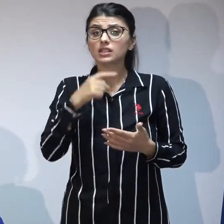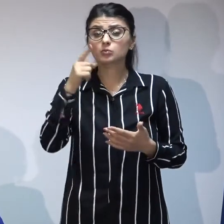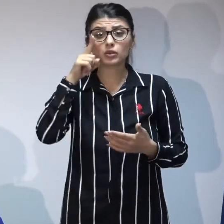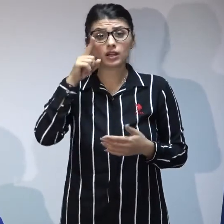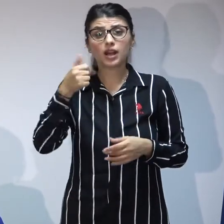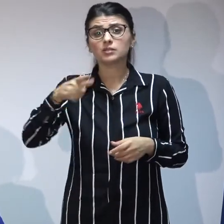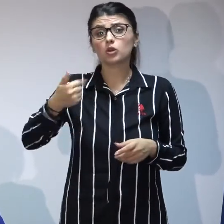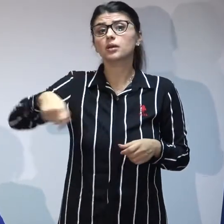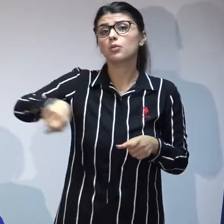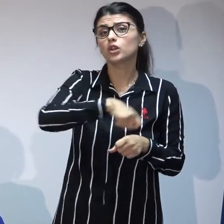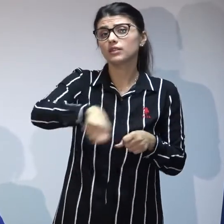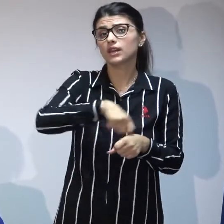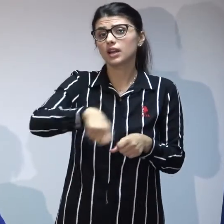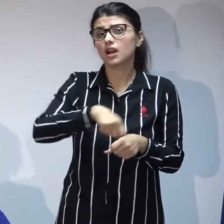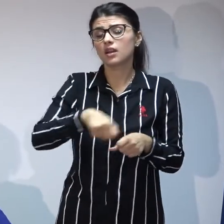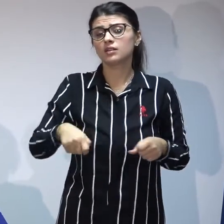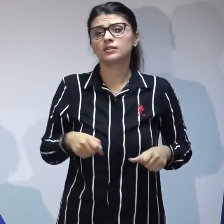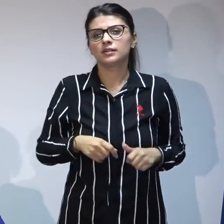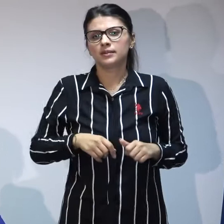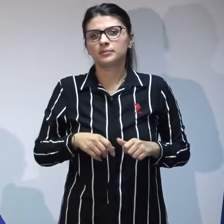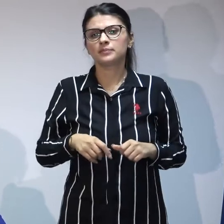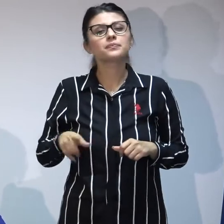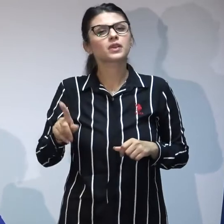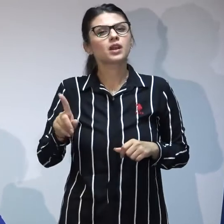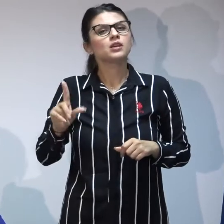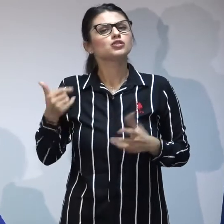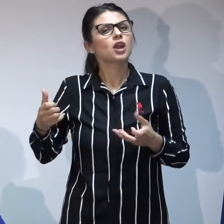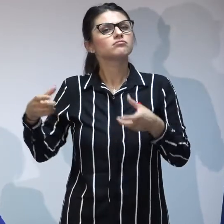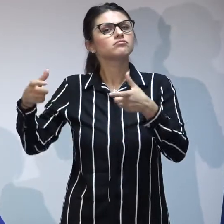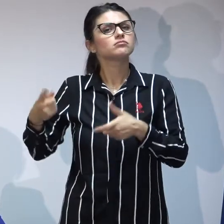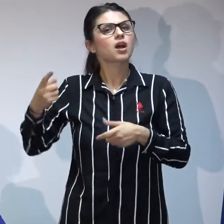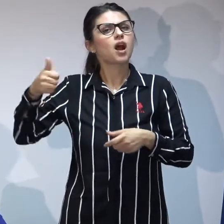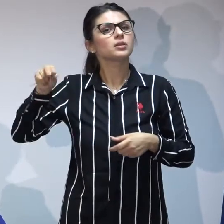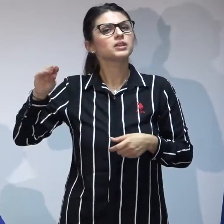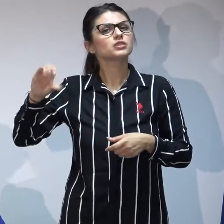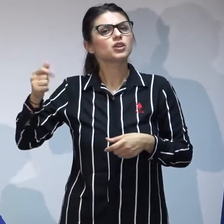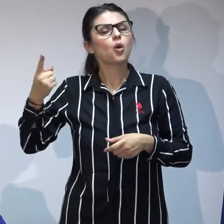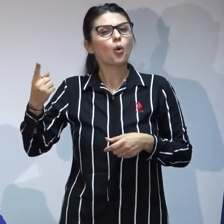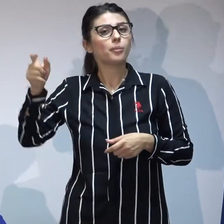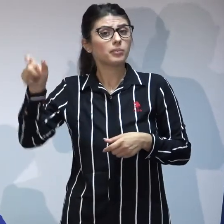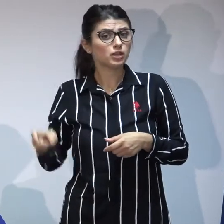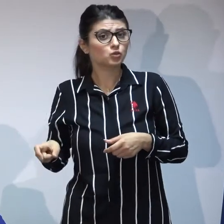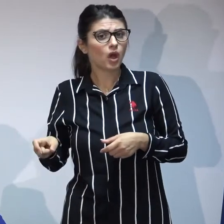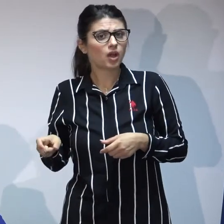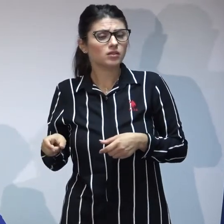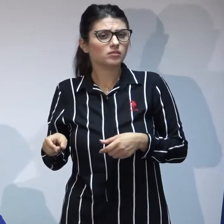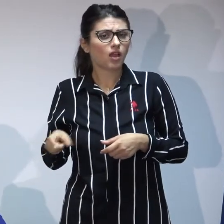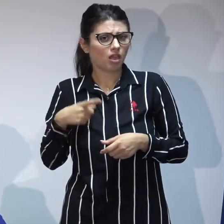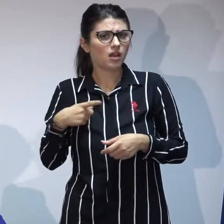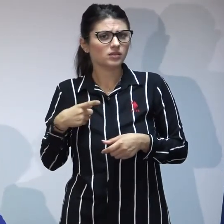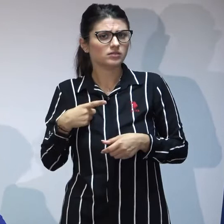adoptabil și avem la nivelul de ane de PDCA o persoană care monitorizează constant